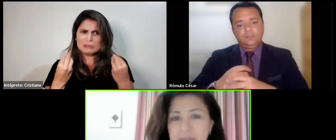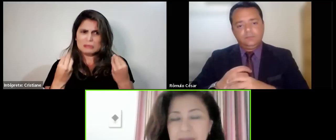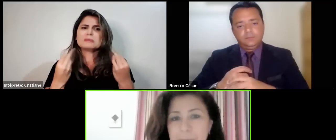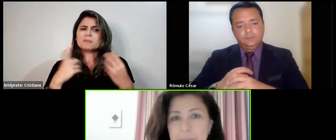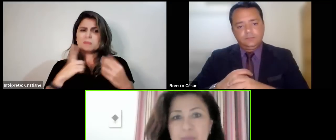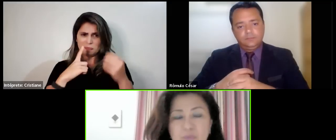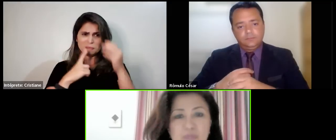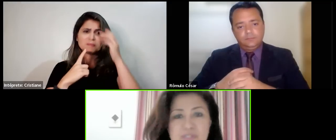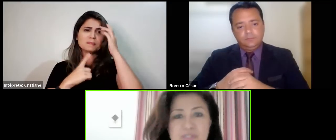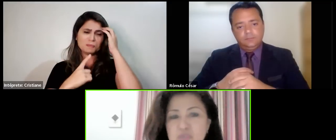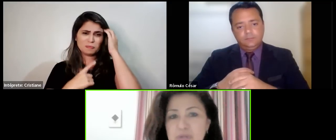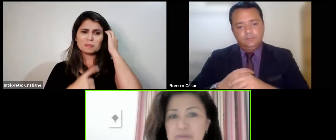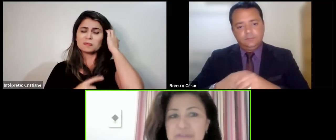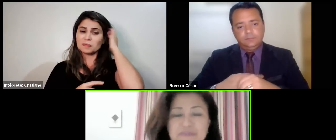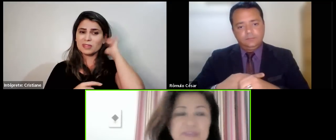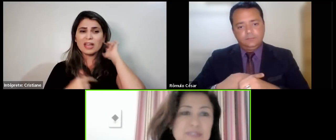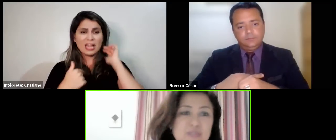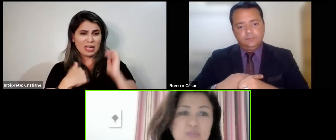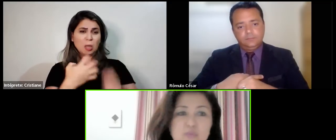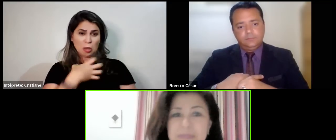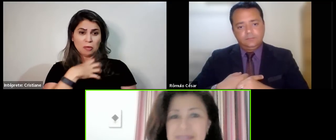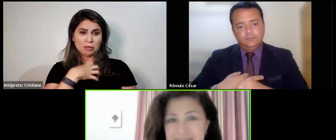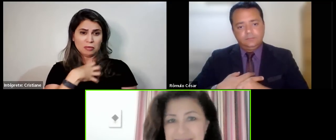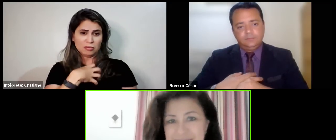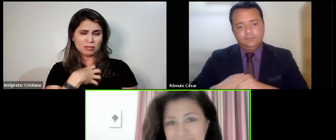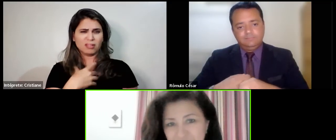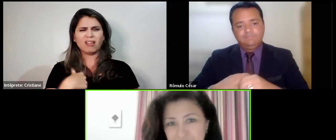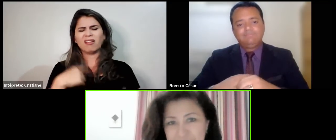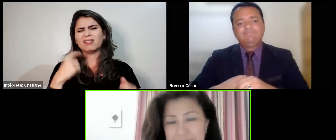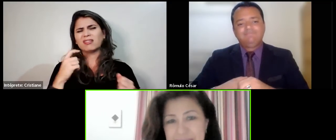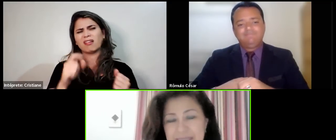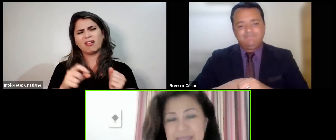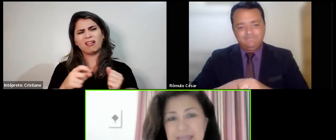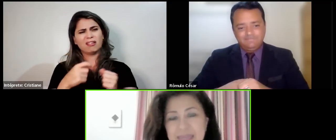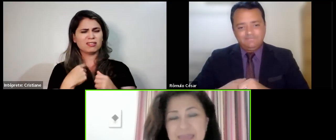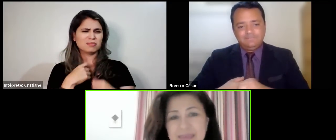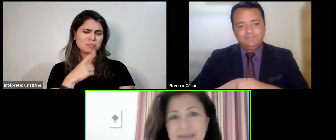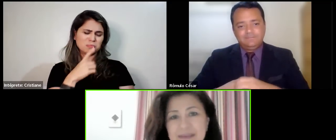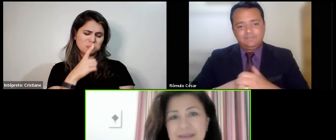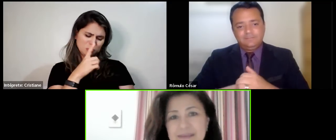fora o nosso emocional que fica super sensível, né?